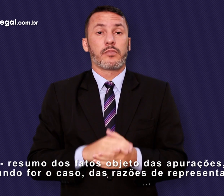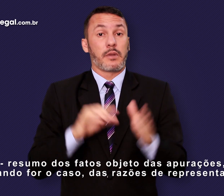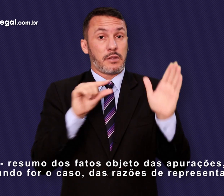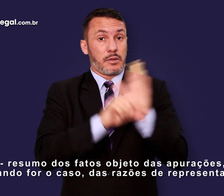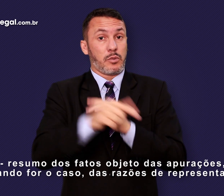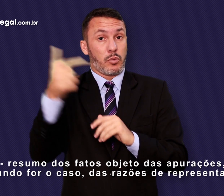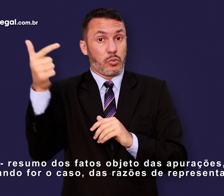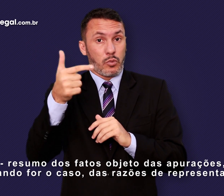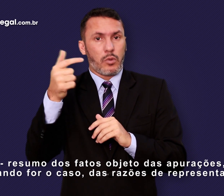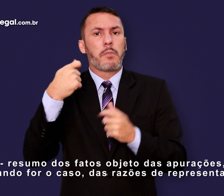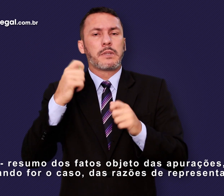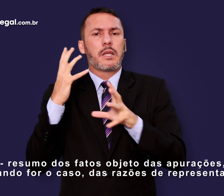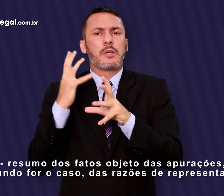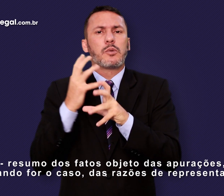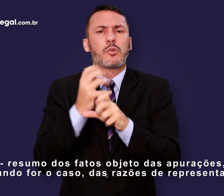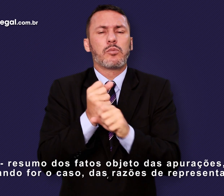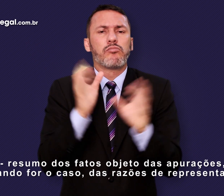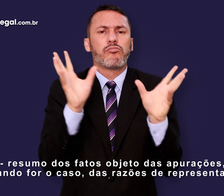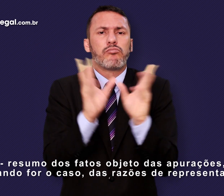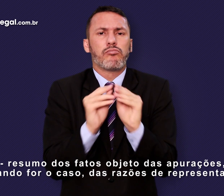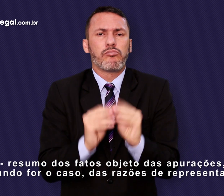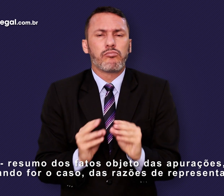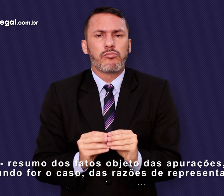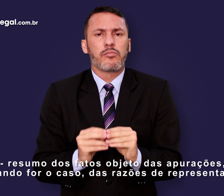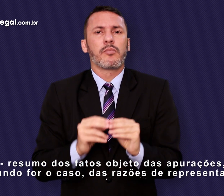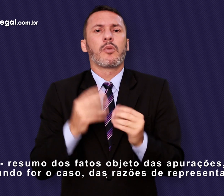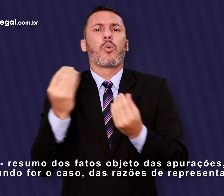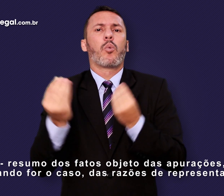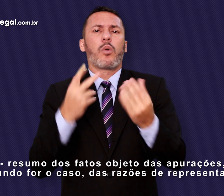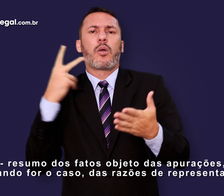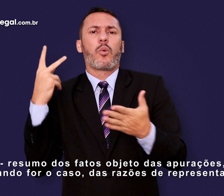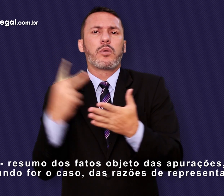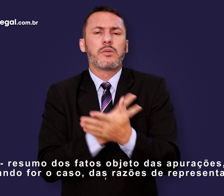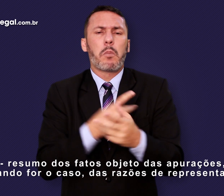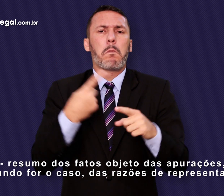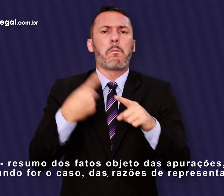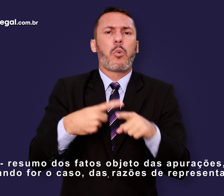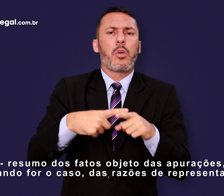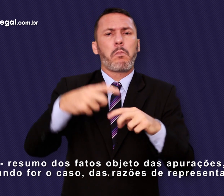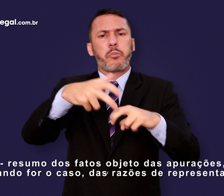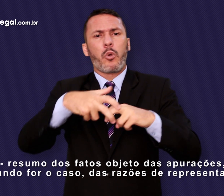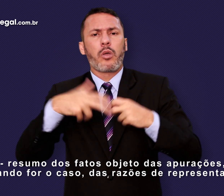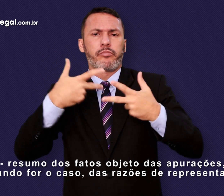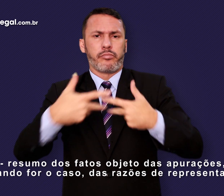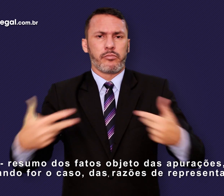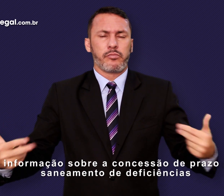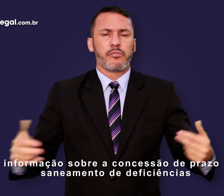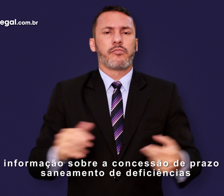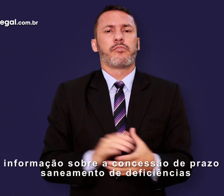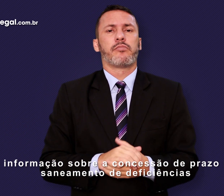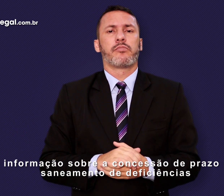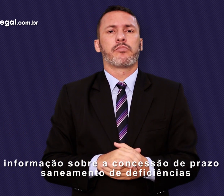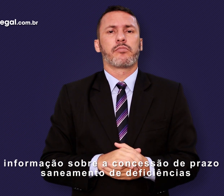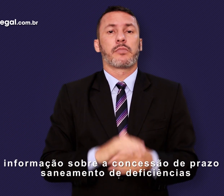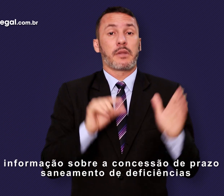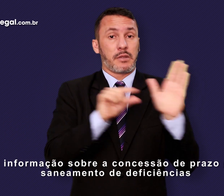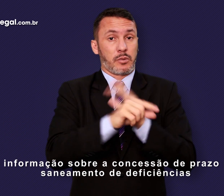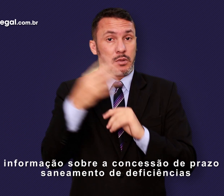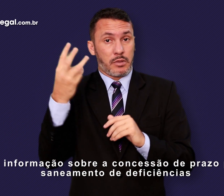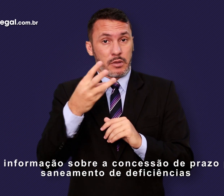Resumo dos fatos objeto das apurações e, quando for o caso, das razões de representação, inciso 3, Informação